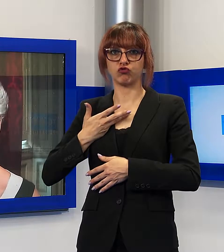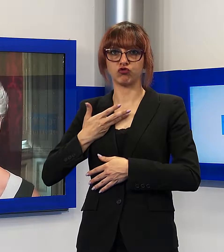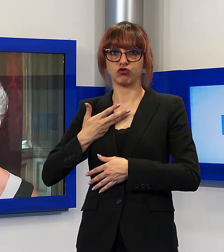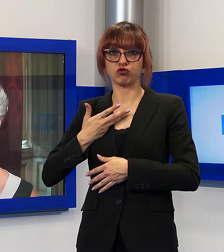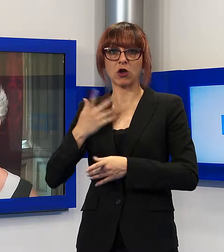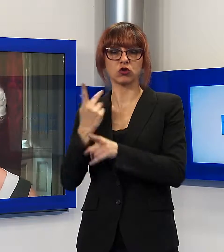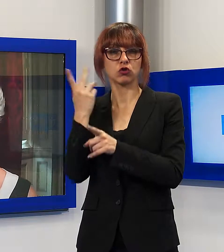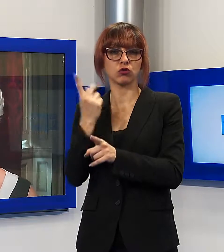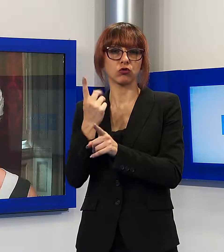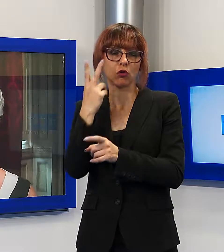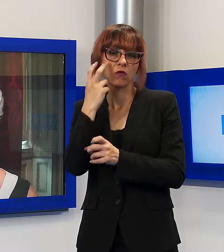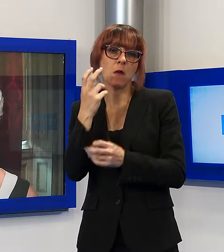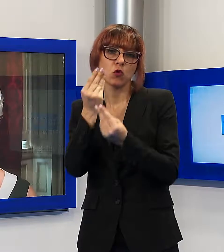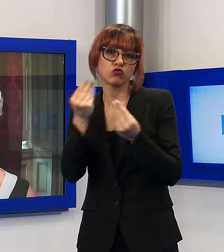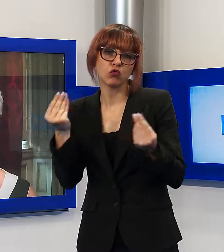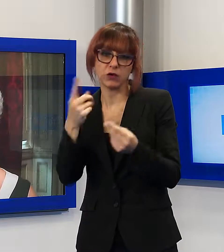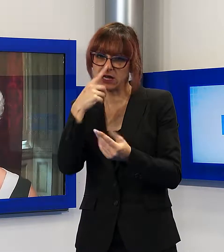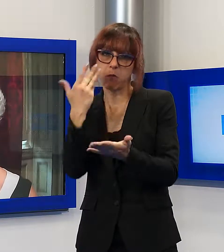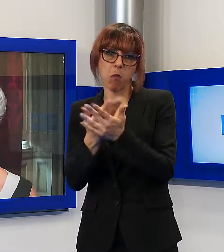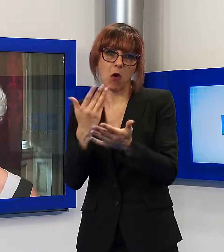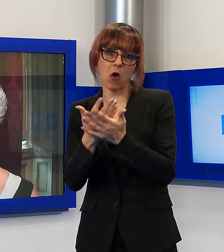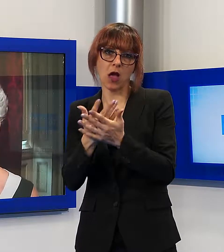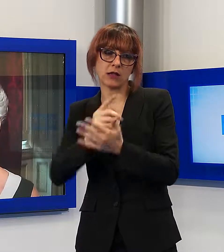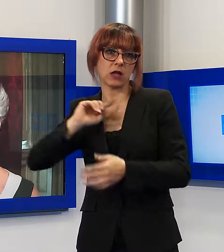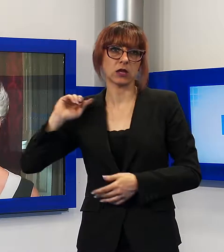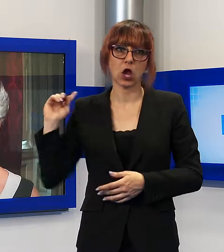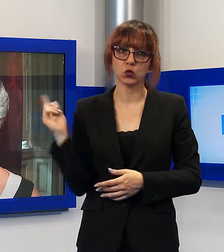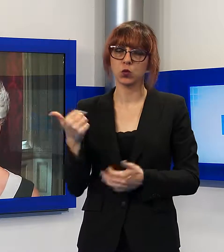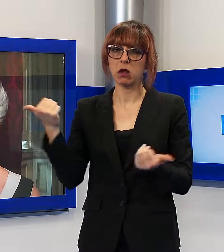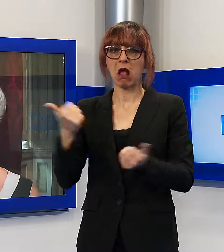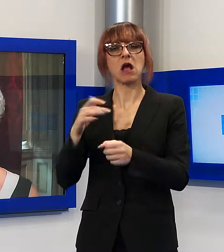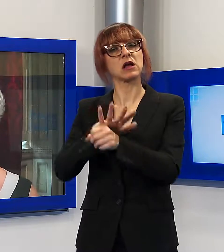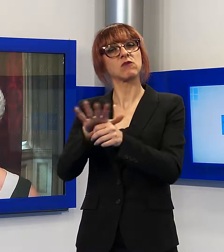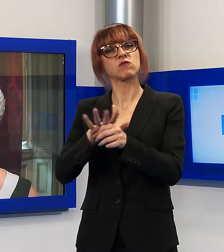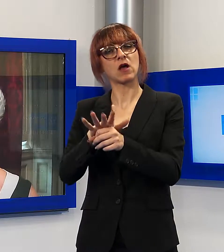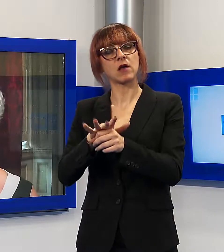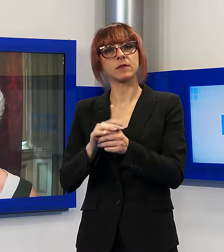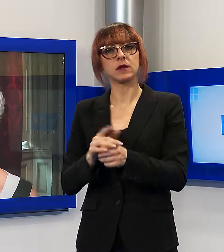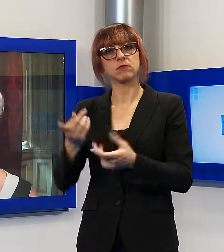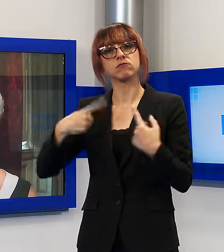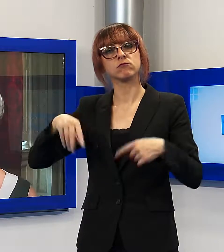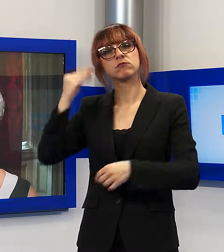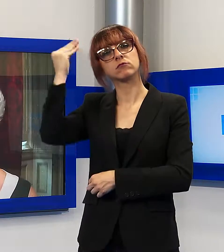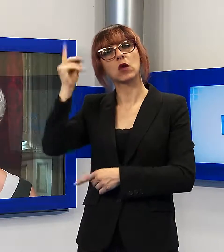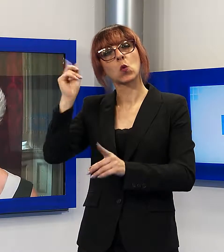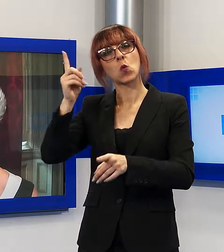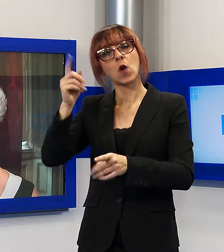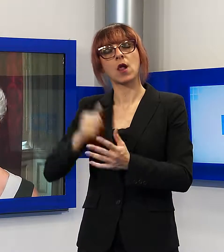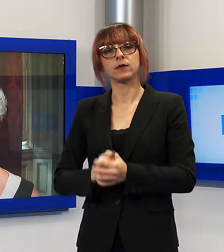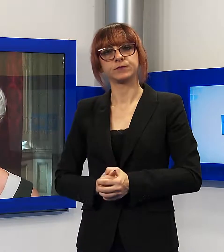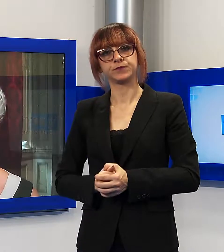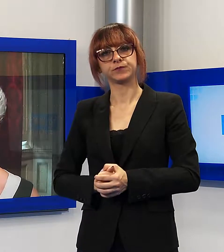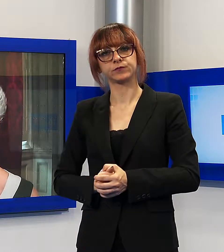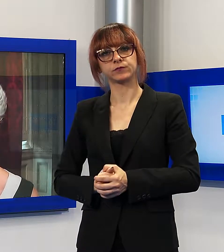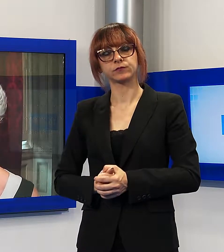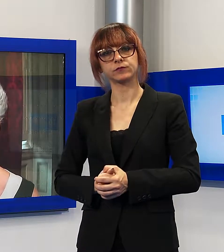rispondere alle esigenze di queste famiglie perché da parte nostra è importante continuare a